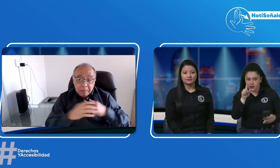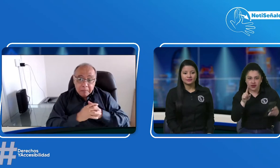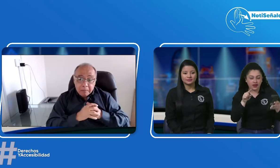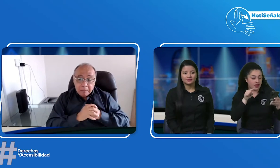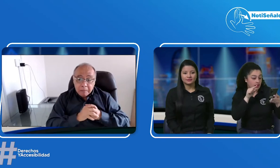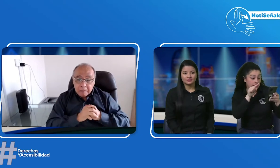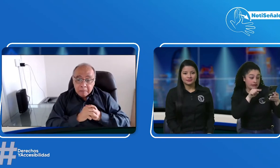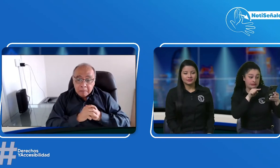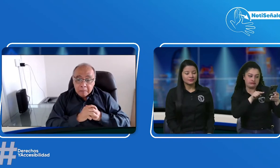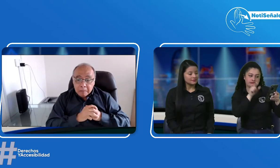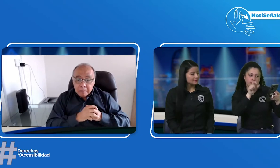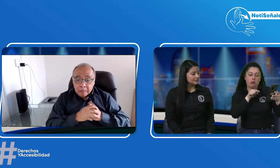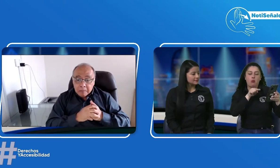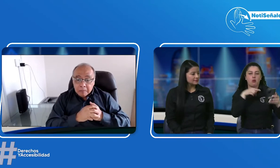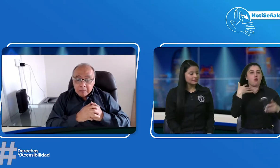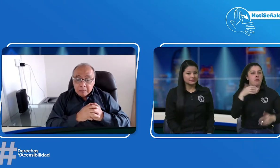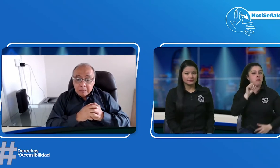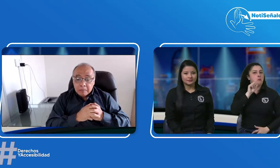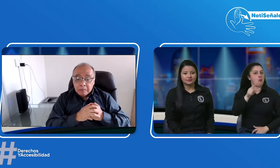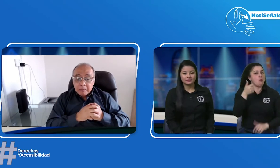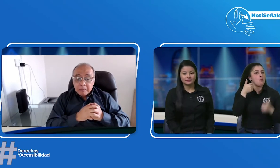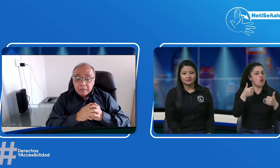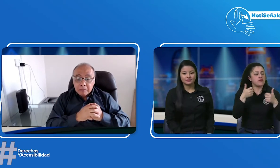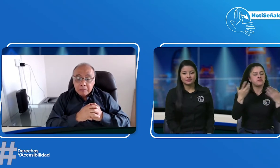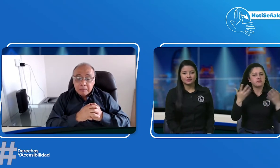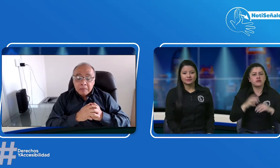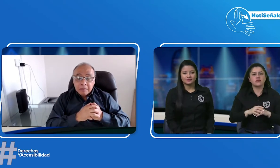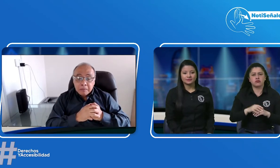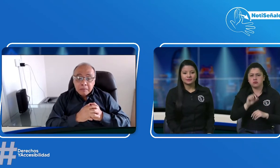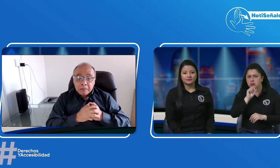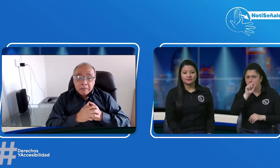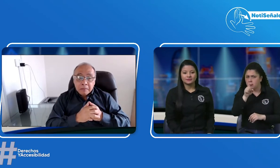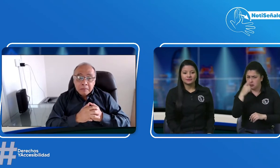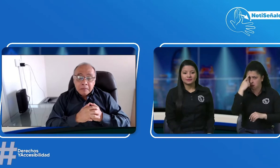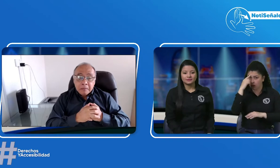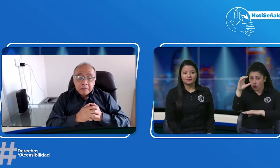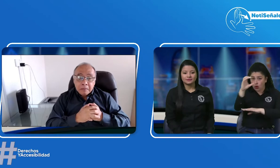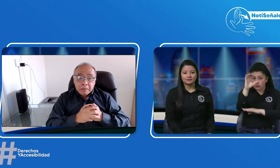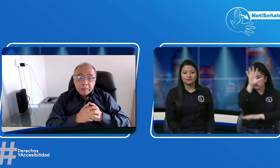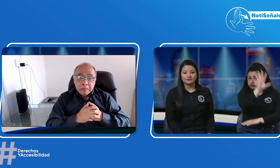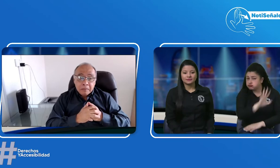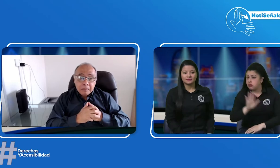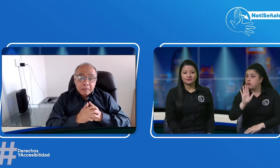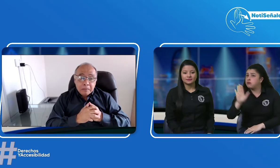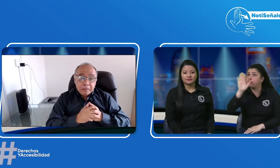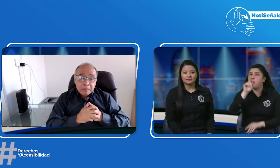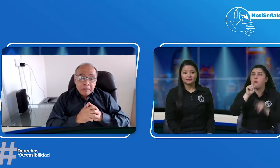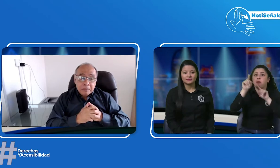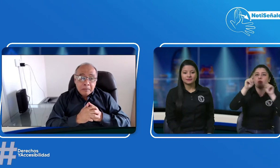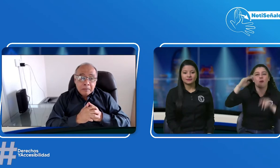live sí claro que sí hay una muy buena pregunta y nos dice en Colombia